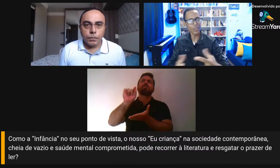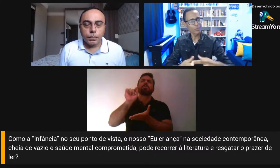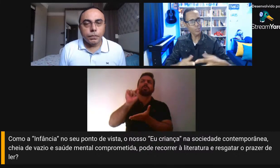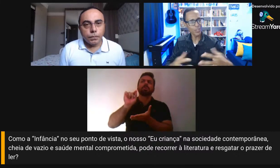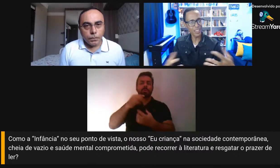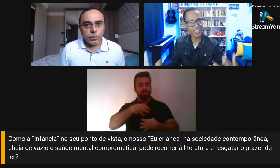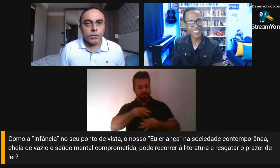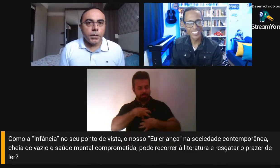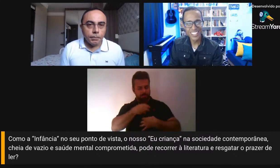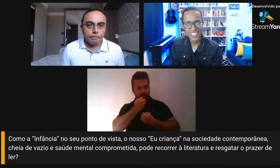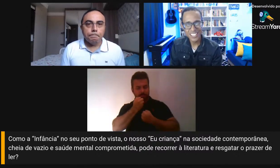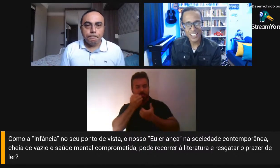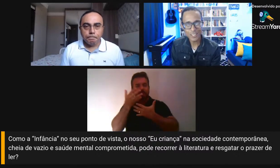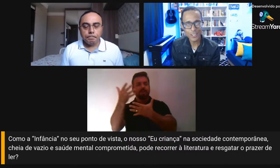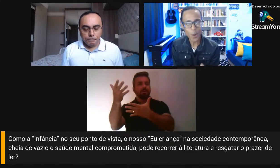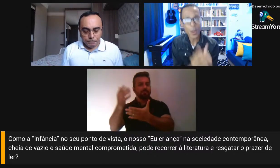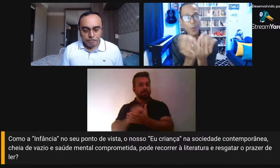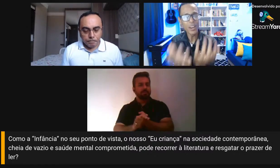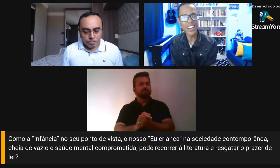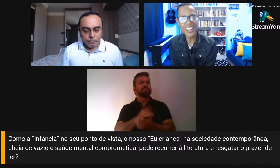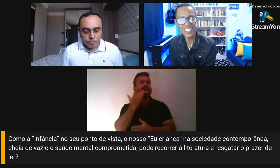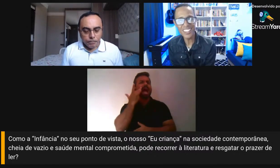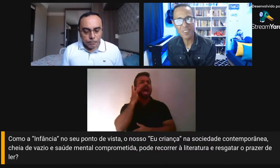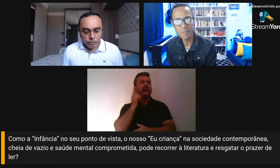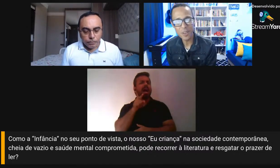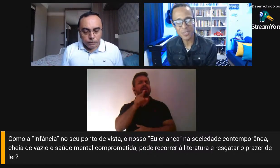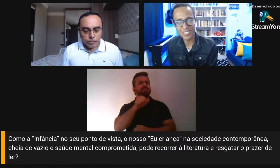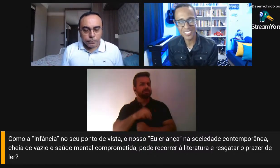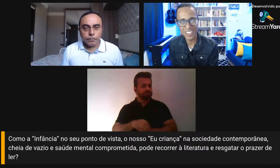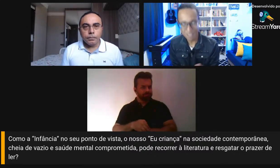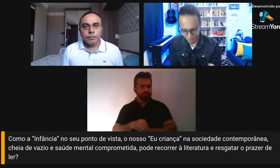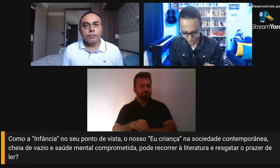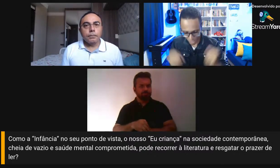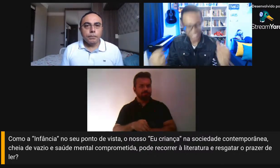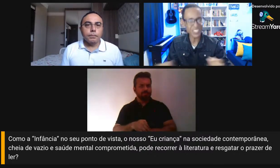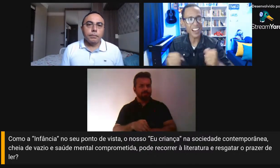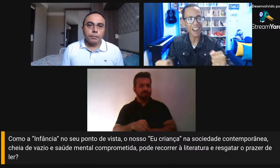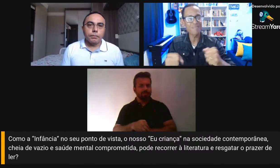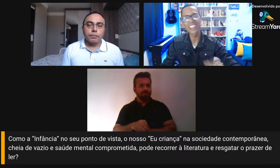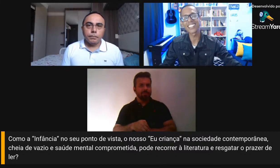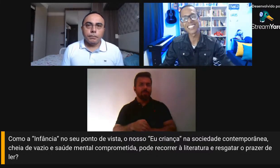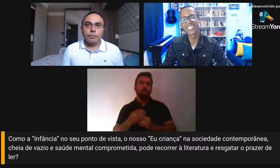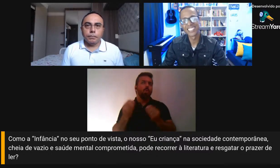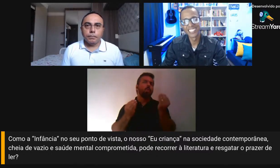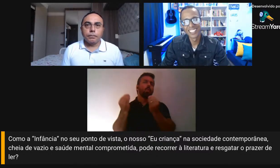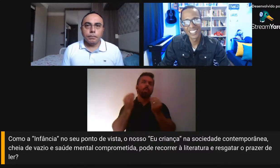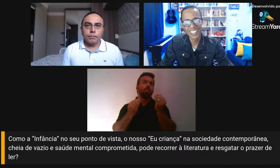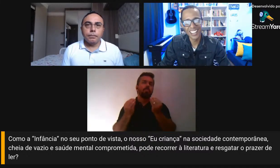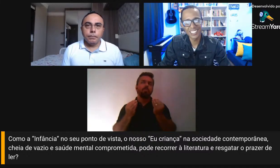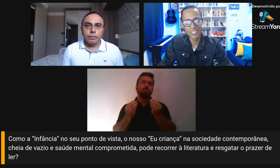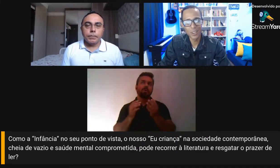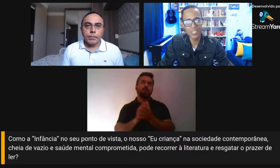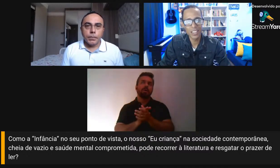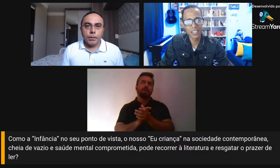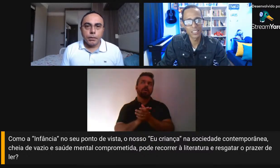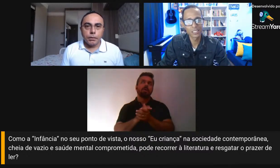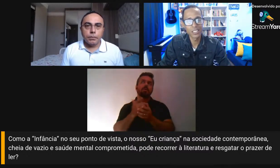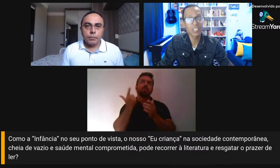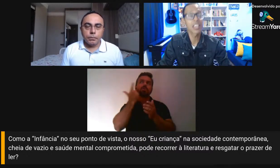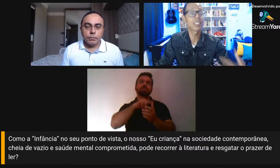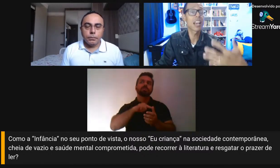final, o que você, esse seu eu, criança, como nós devemos instigar mais ainda esse